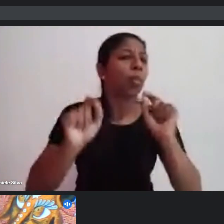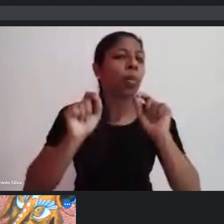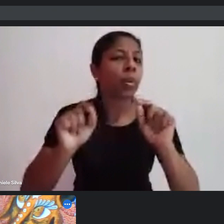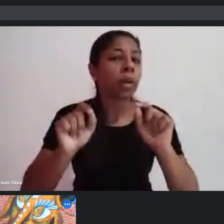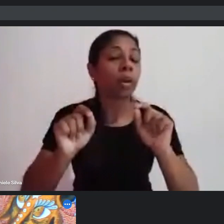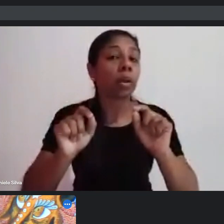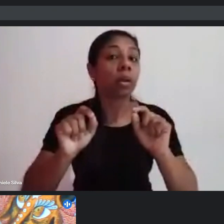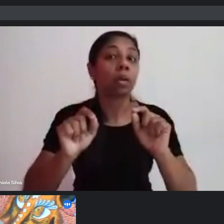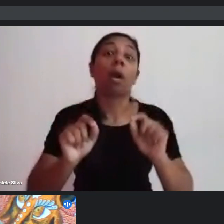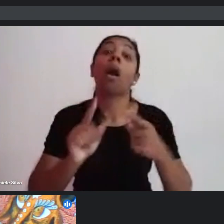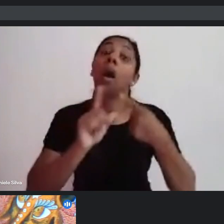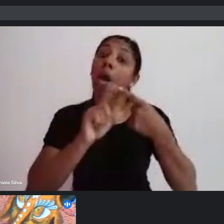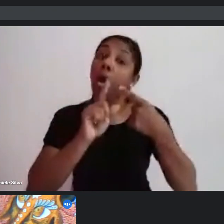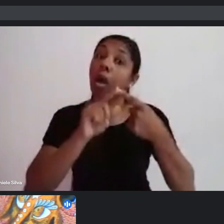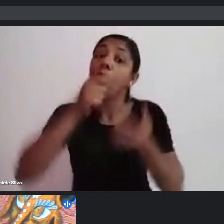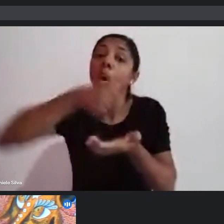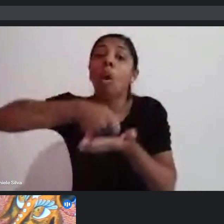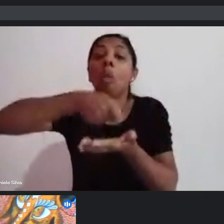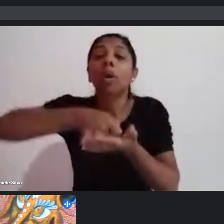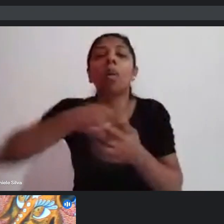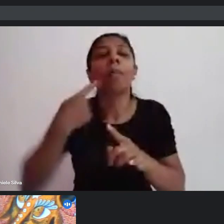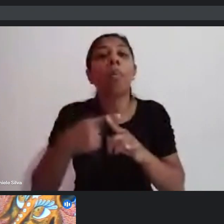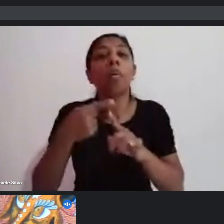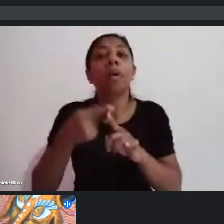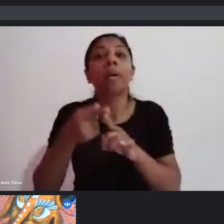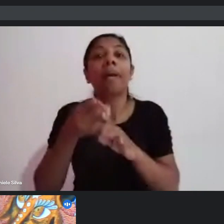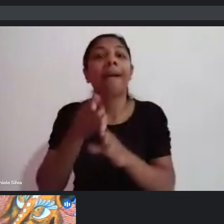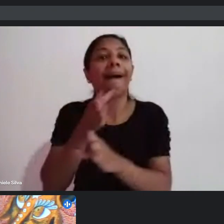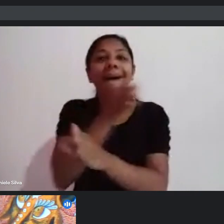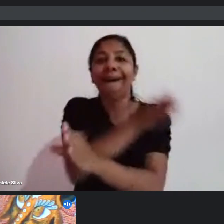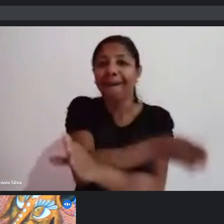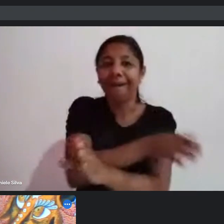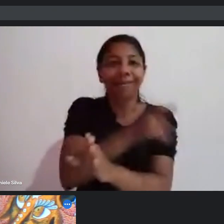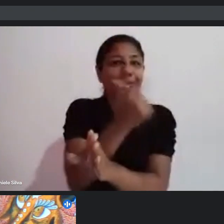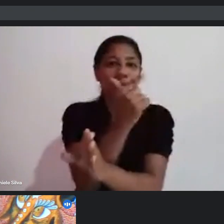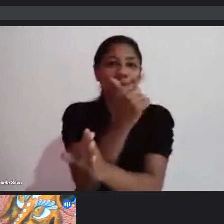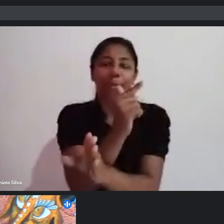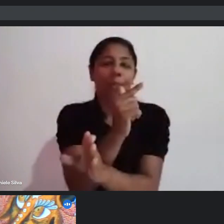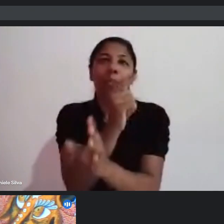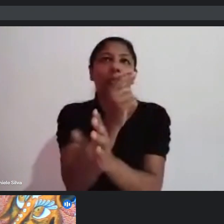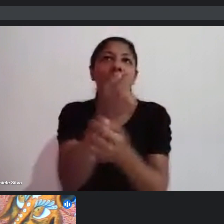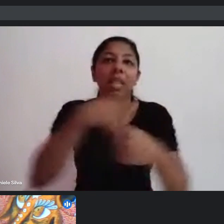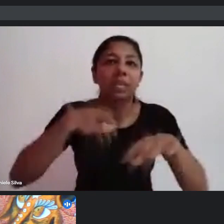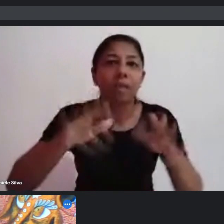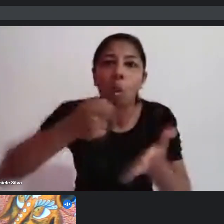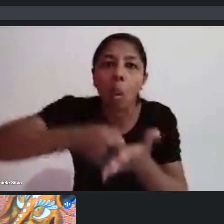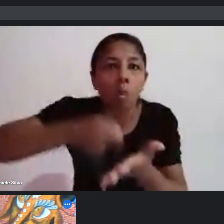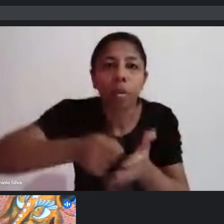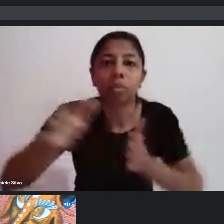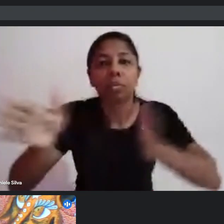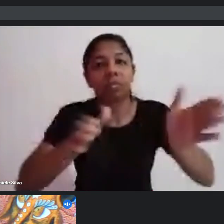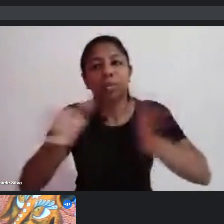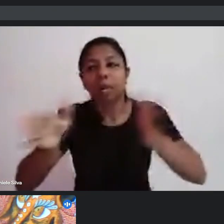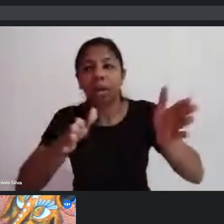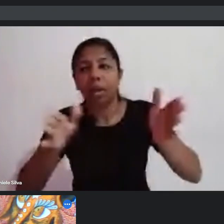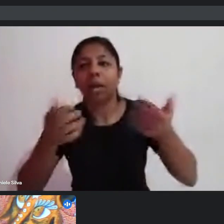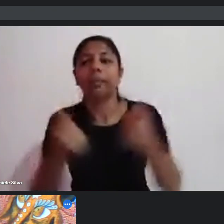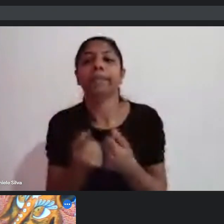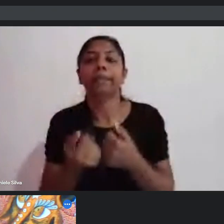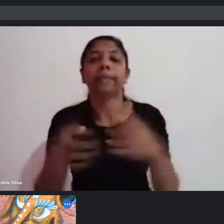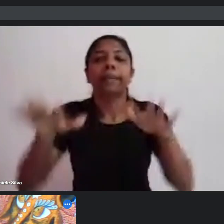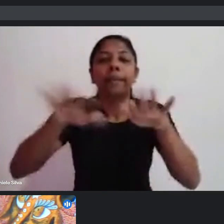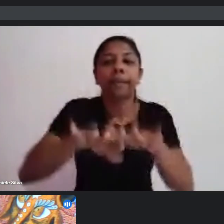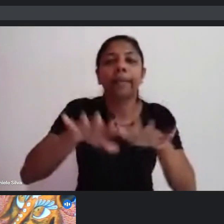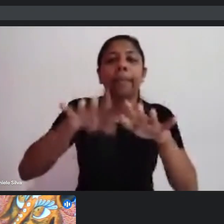Por quê? Porque antes não era obrigatório ter acessibilidade. Alguns projetos colocavam que eu queria incluir pessoas que não fiz